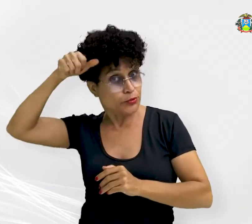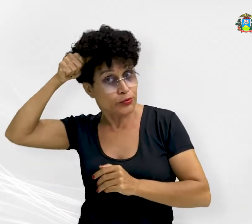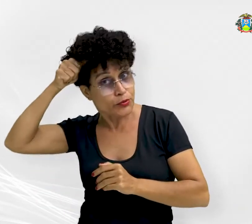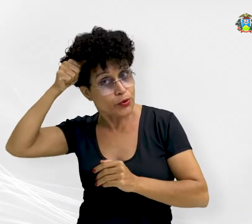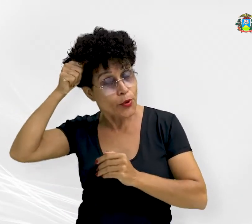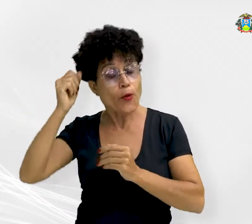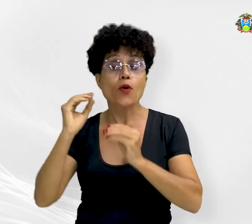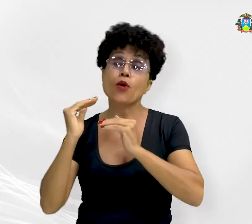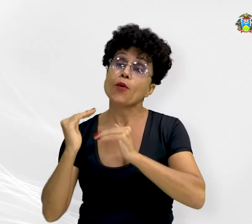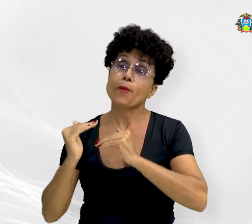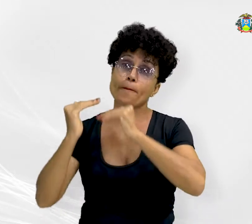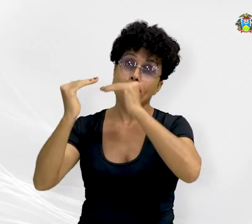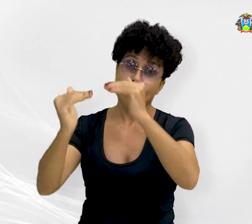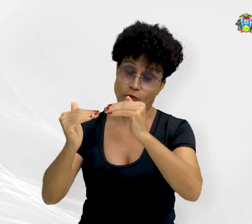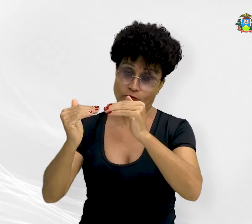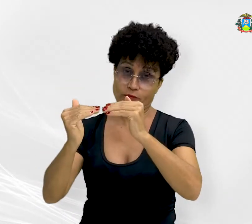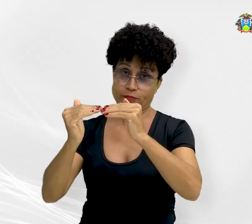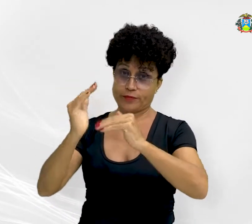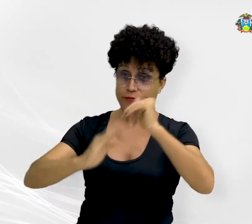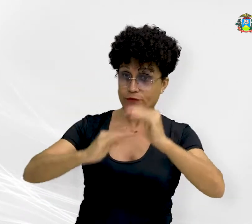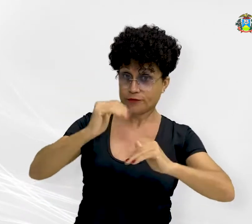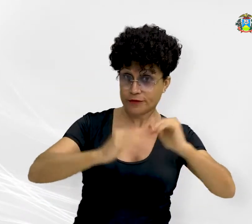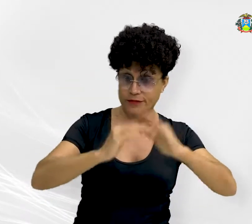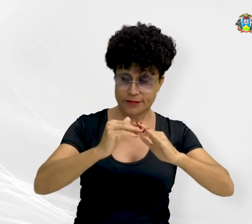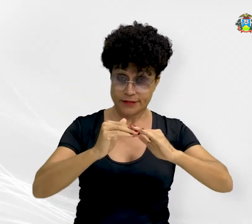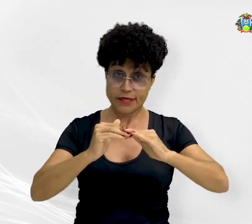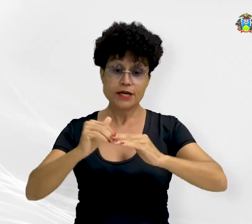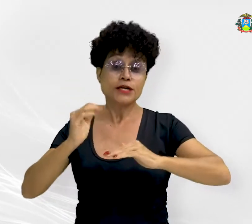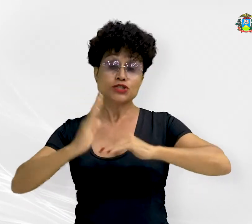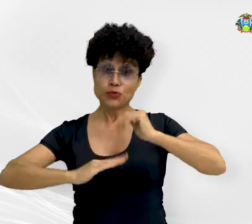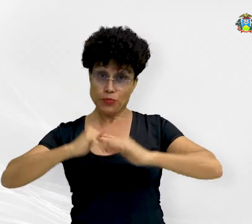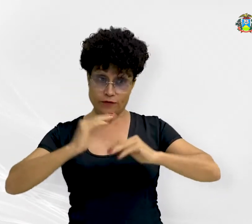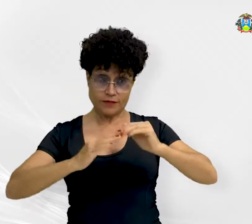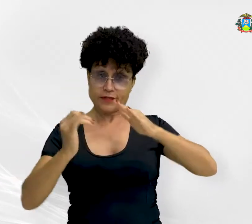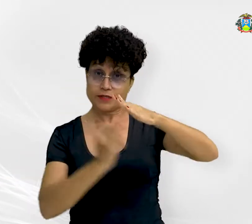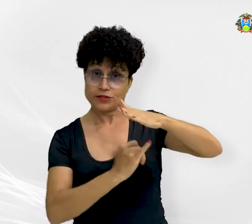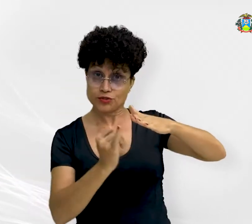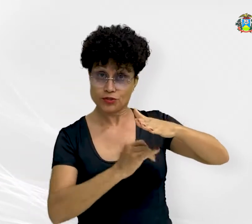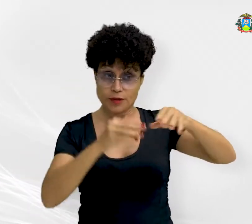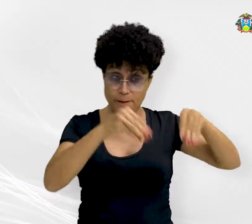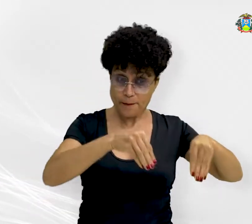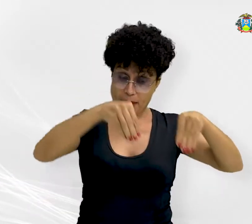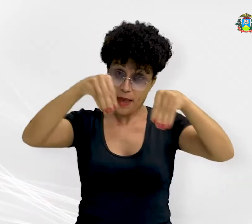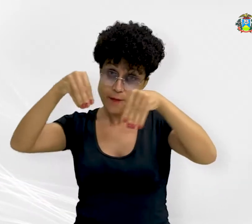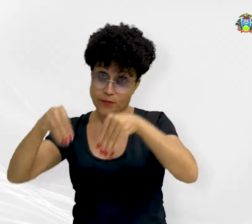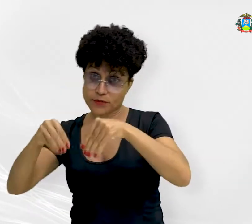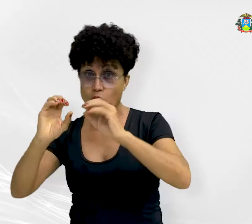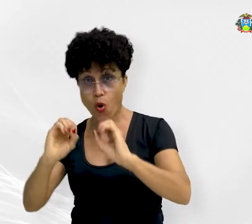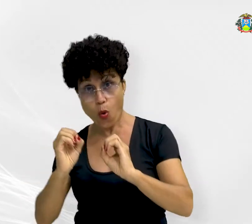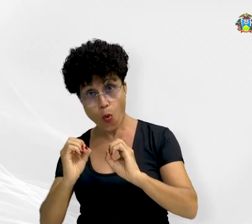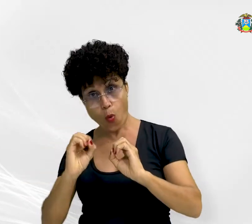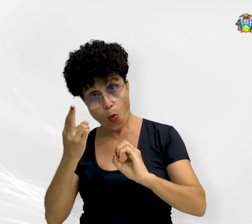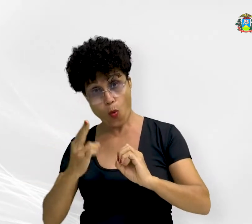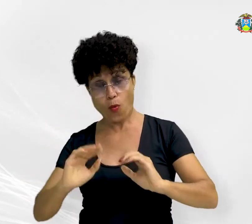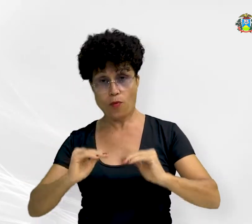Grosso para movimentação na carreira de membros da instituição, quando a promoção ou remoção estiver relacionada ao critério